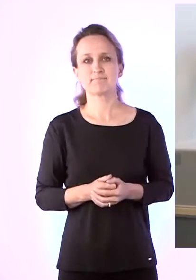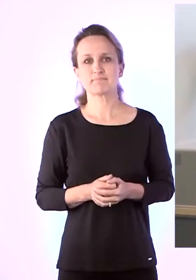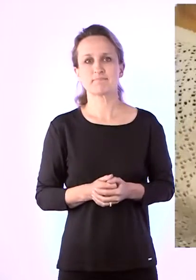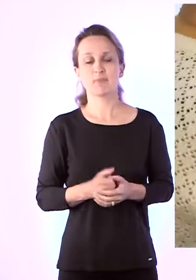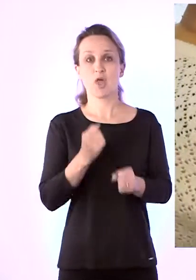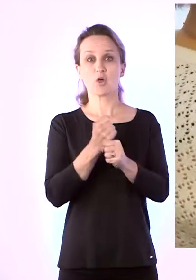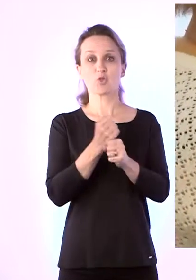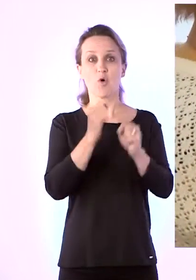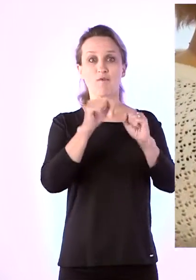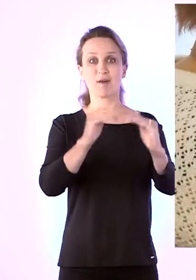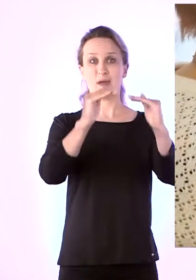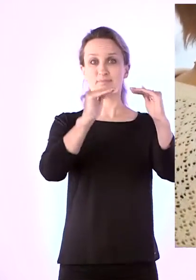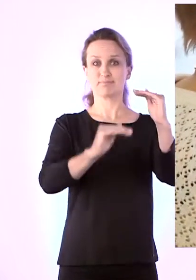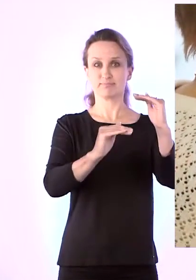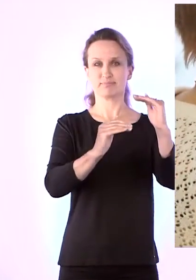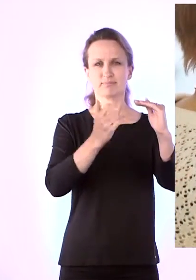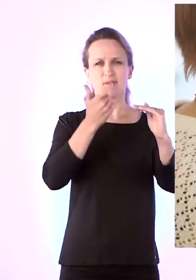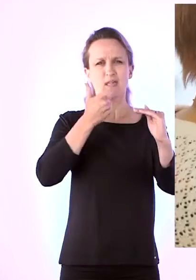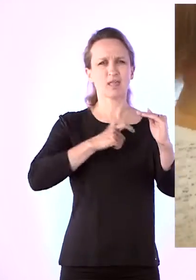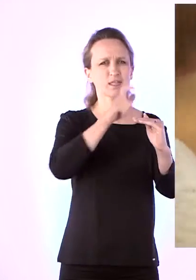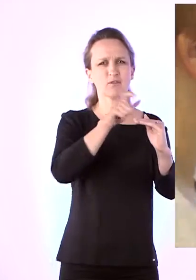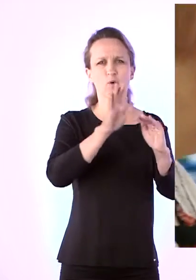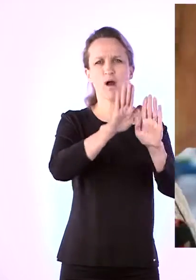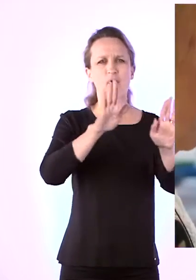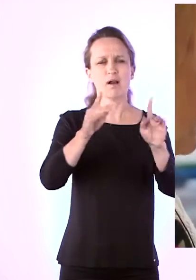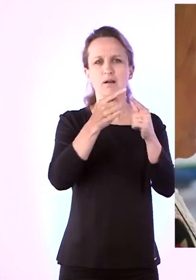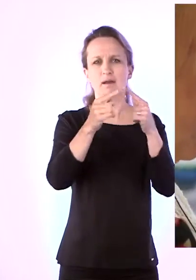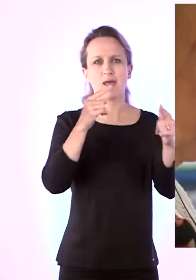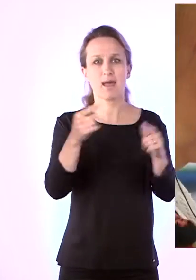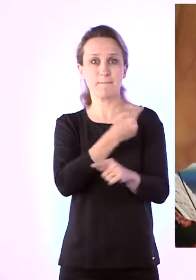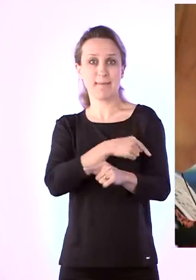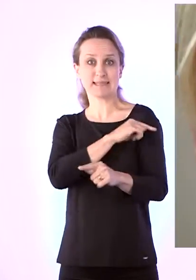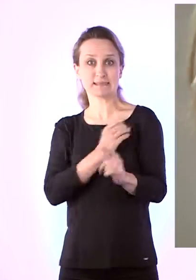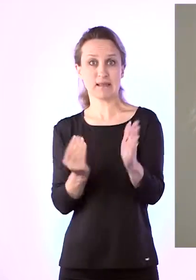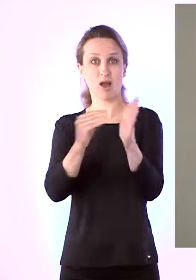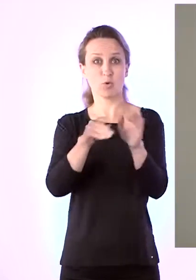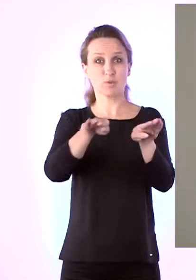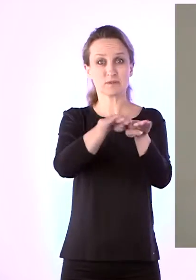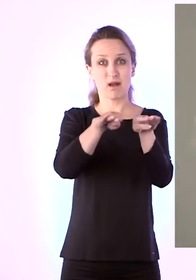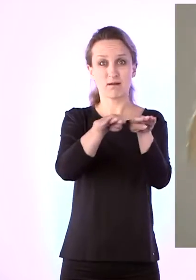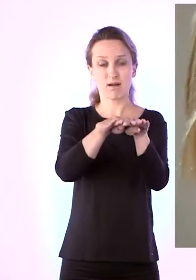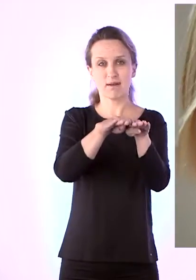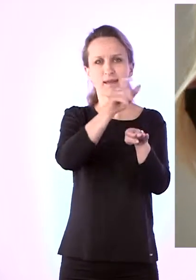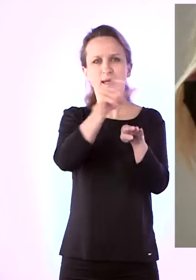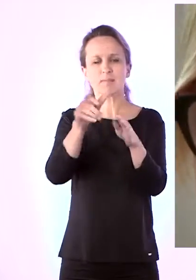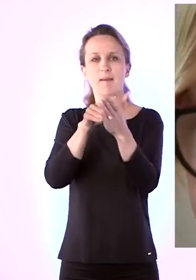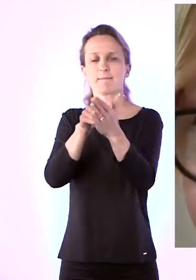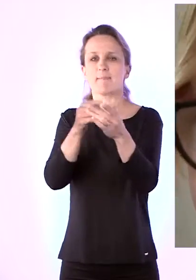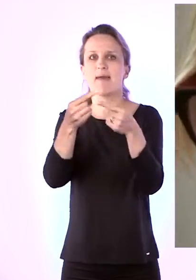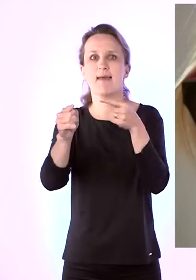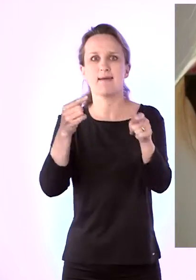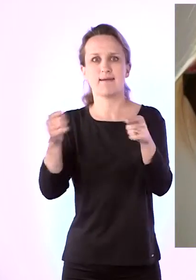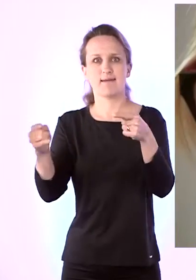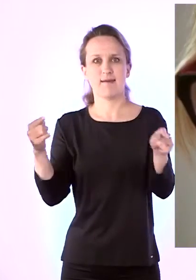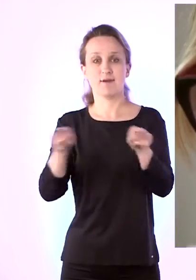Töövõime vähenemine on väga individuaalne. Sarnane meditsiiniline diagnoos võib inimestele avalduda erinevalt